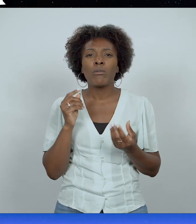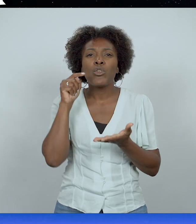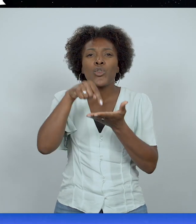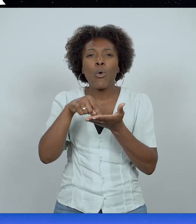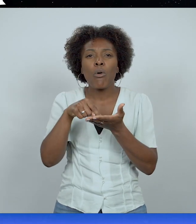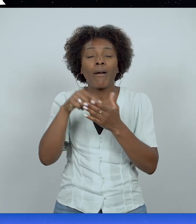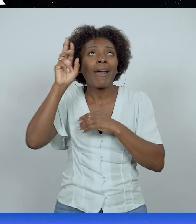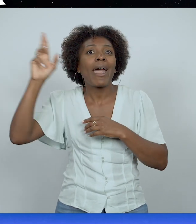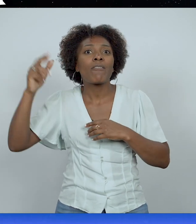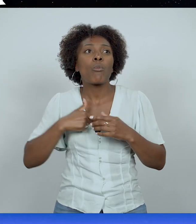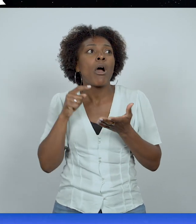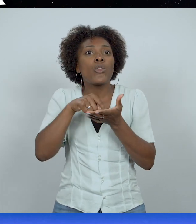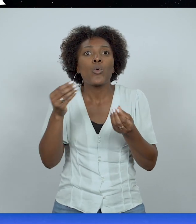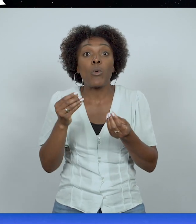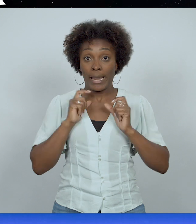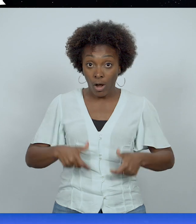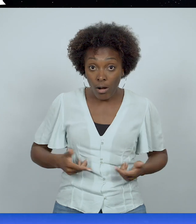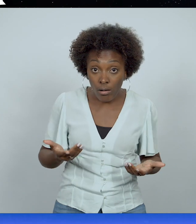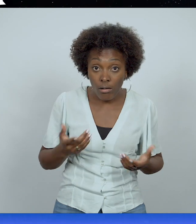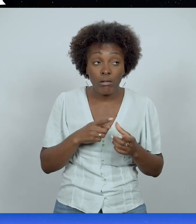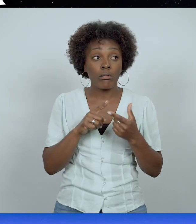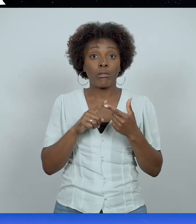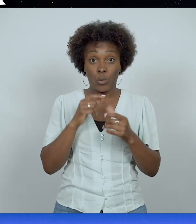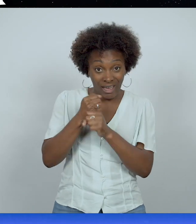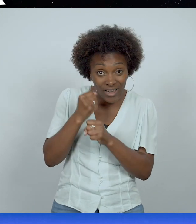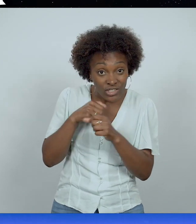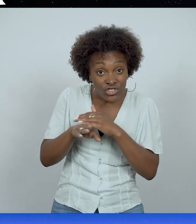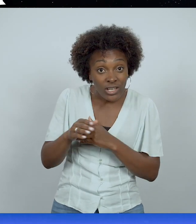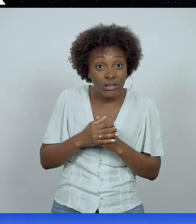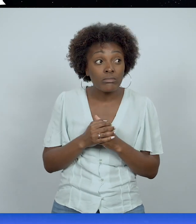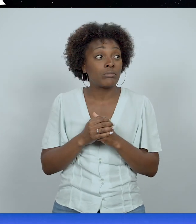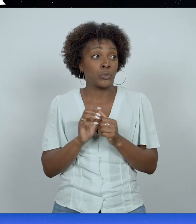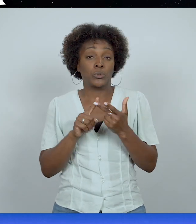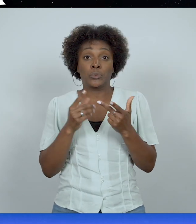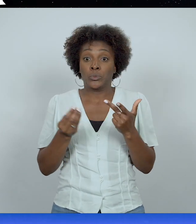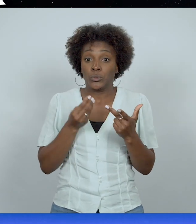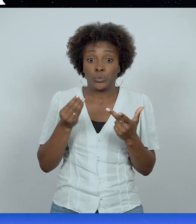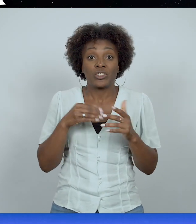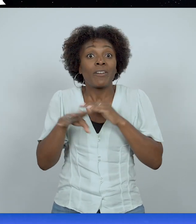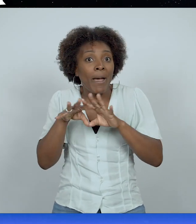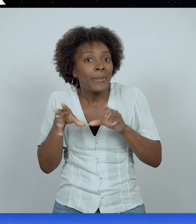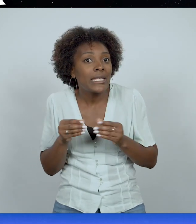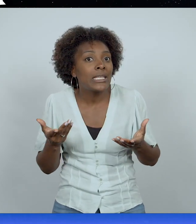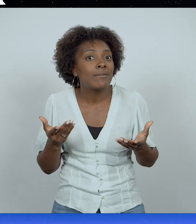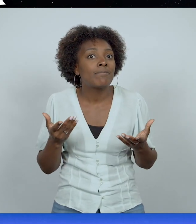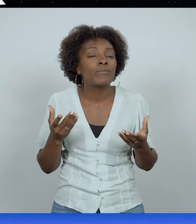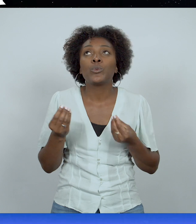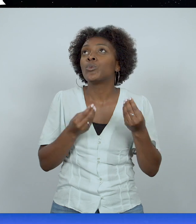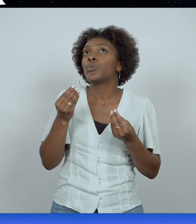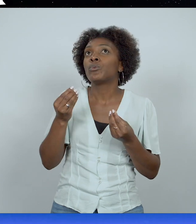? Est-ce que tu étais à l'école ? Est-ce que tu étais au travail ? Est-ce que tu étais dans ta famille ? Est-ce que tu étais à